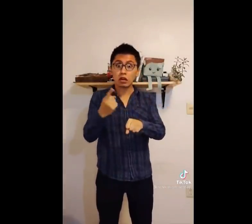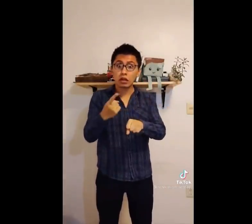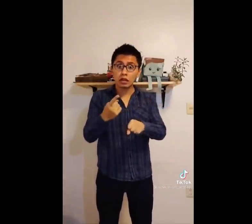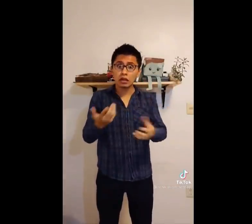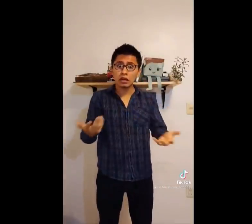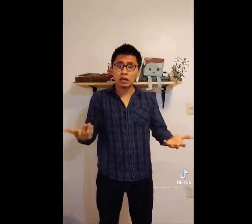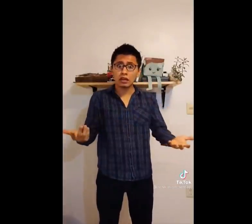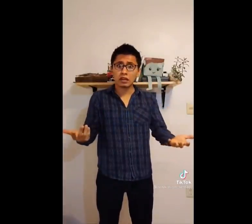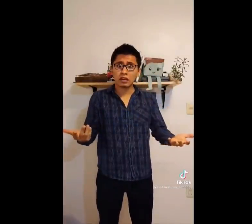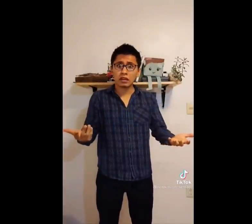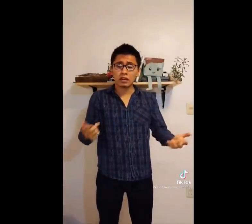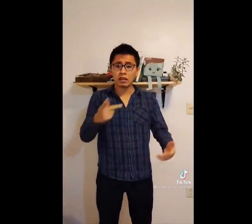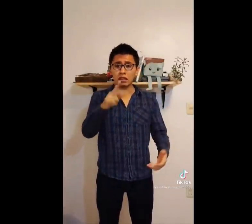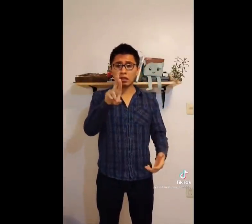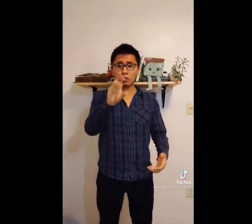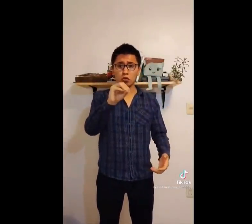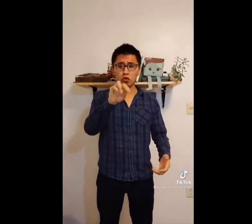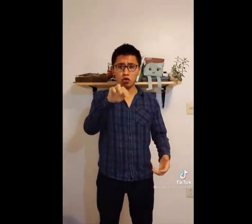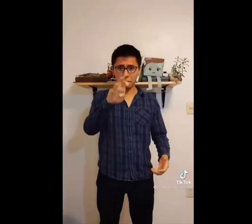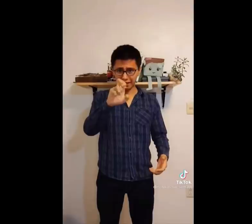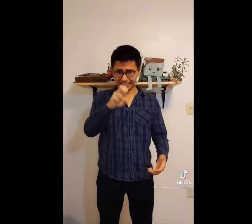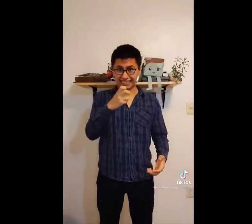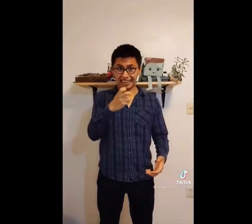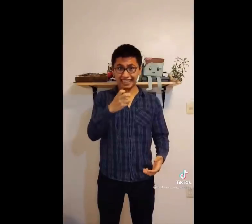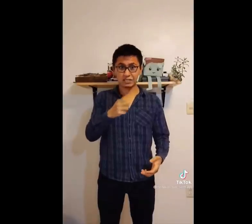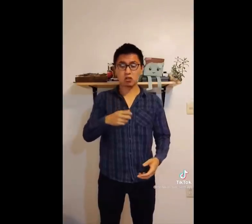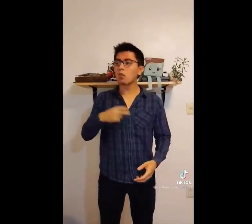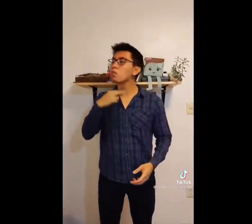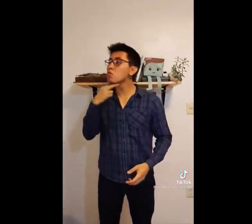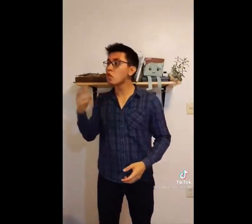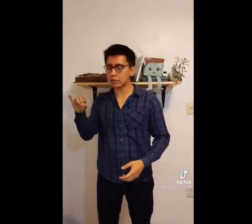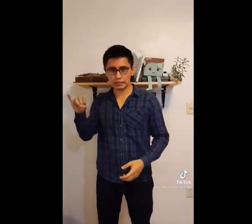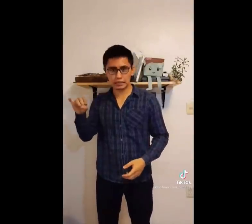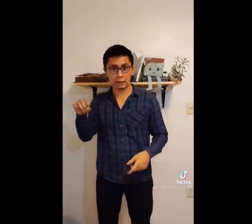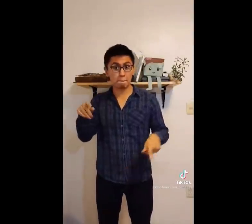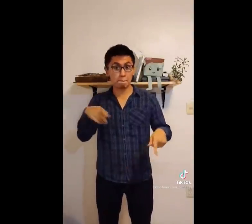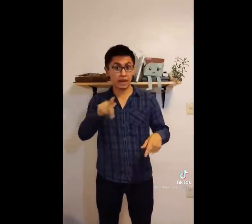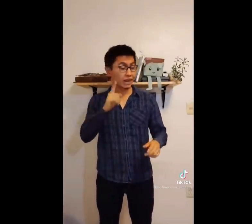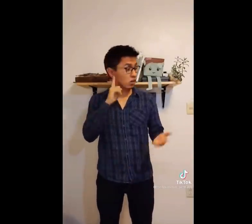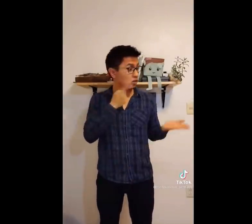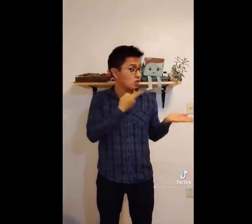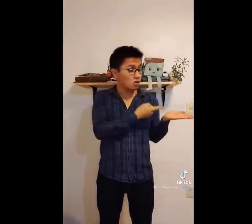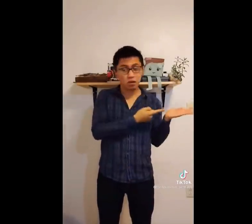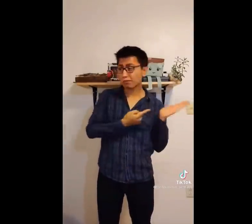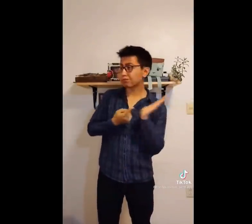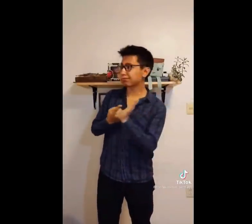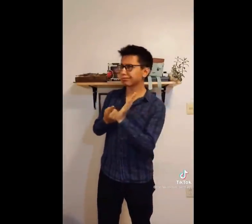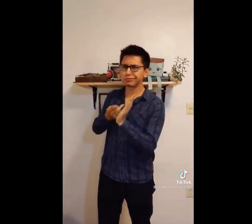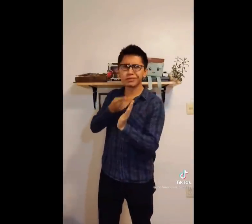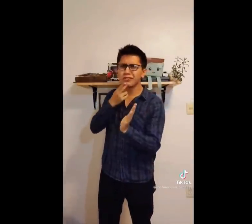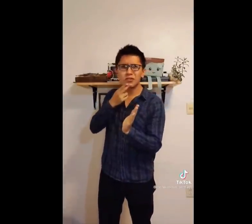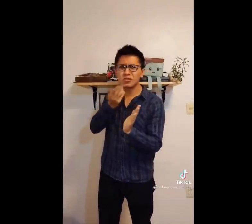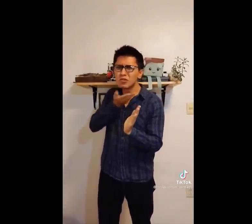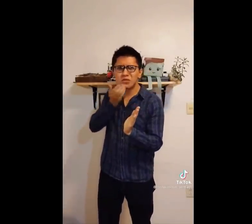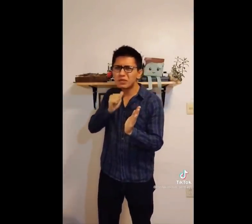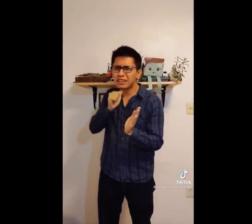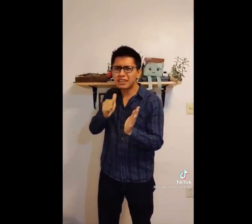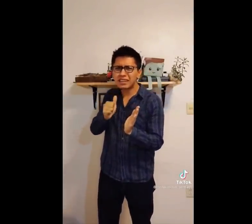¿Por qué? Los pronombres existen dentro de las lenguas orales, sí, pero dentro de las lenguas de señas no existen, no se